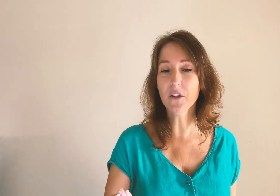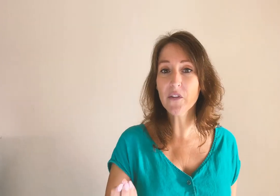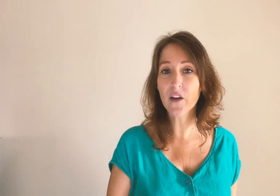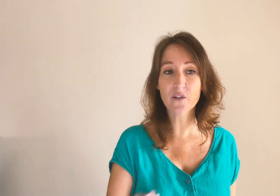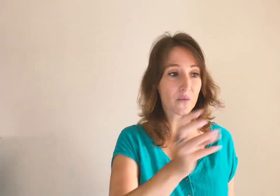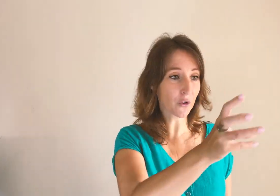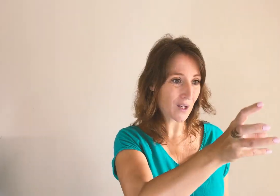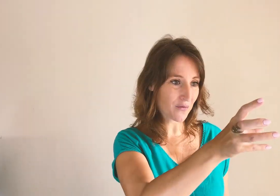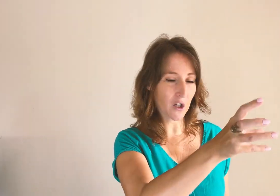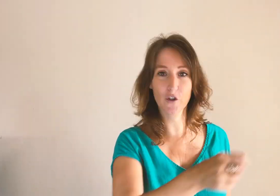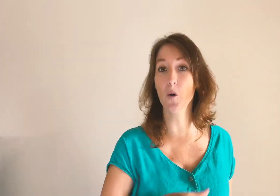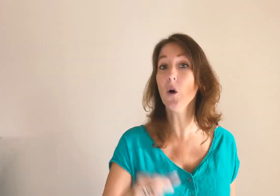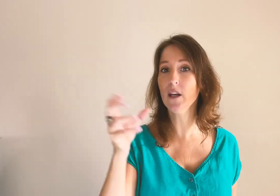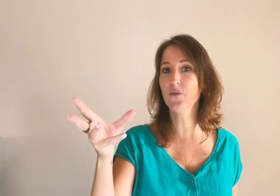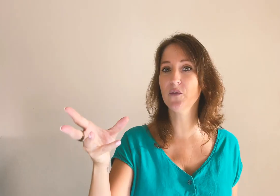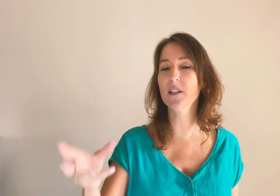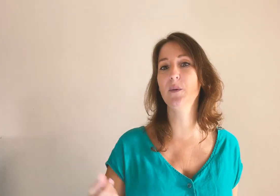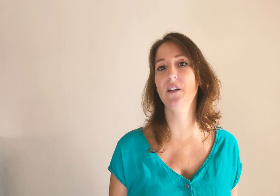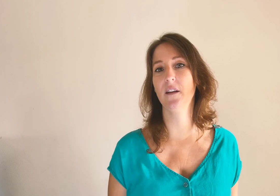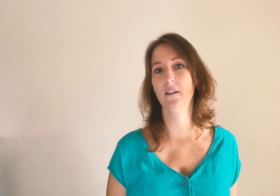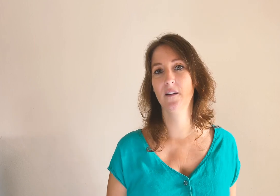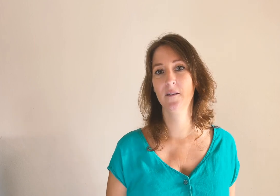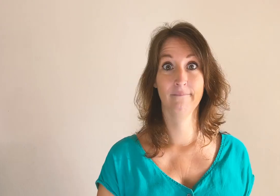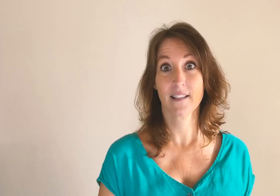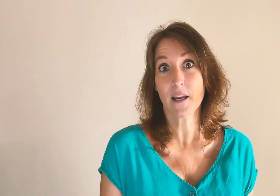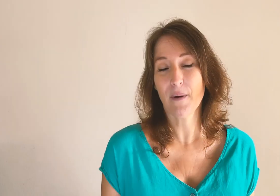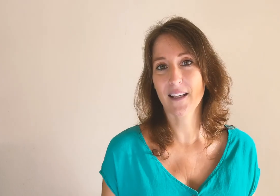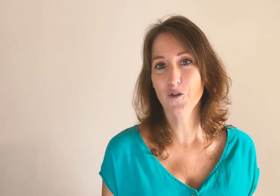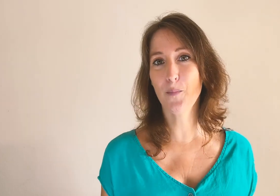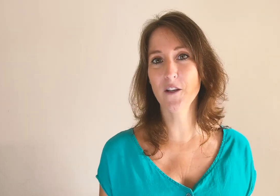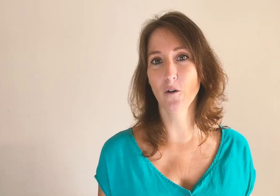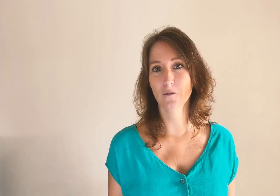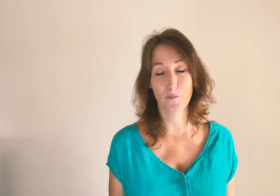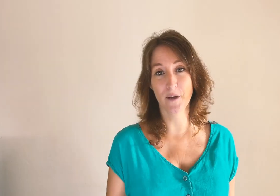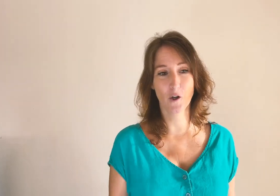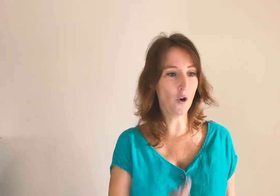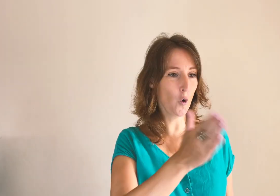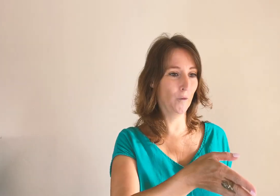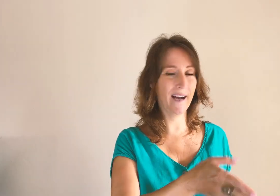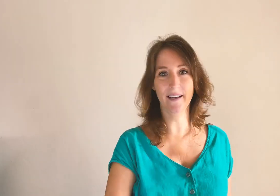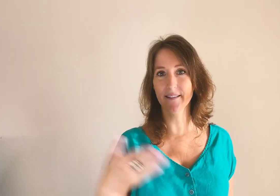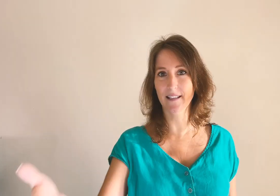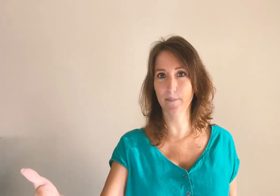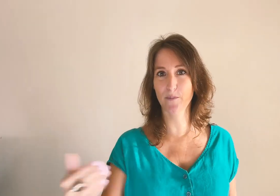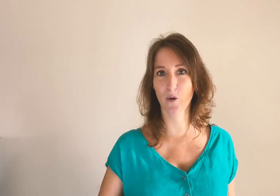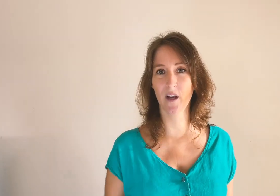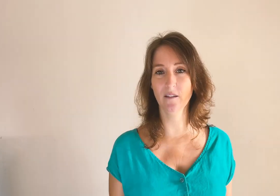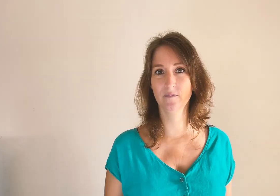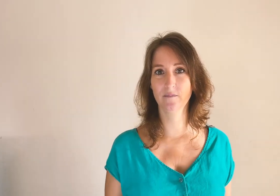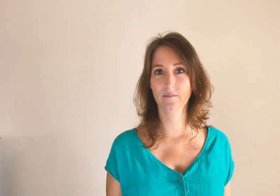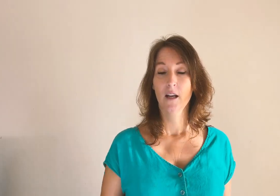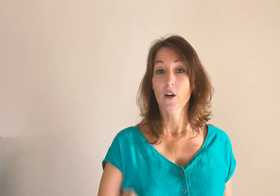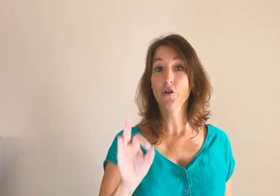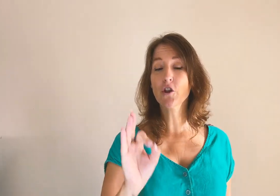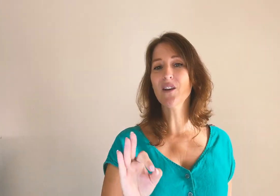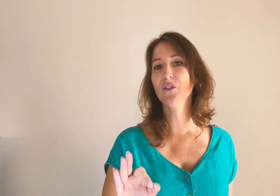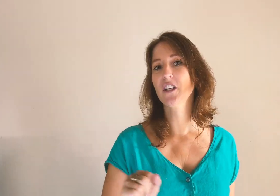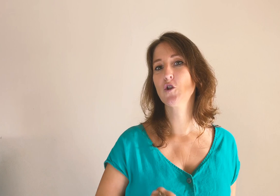de servir votre référencement et votre visibilité. Ce qui n pas le cas du payant. Le payant, on arrête, il ne se passe plus rien. Le seul avantage du